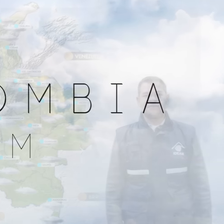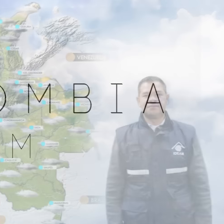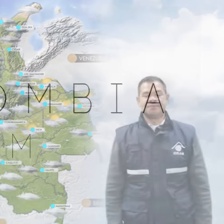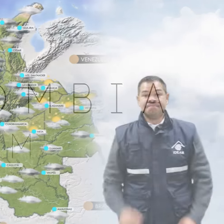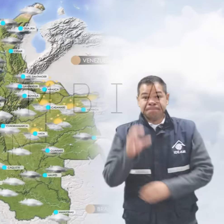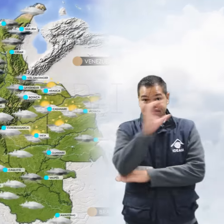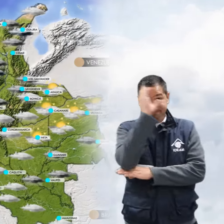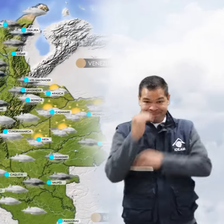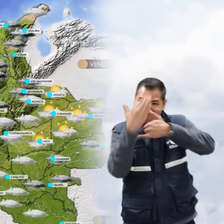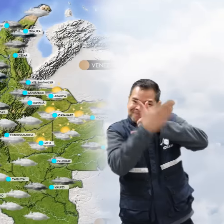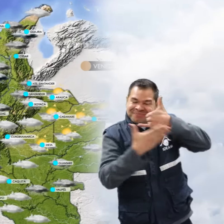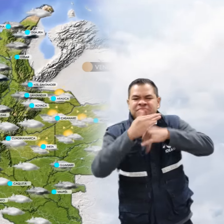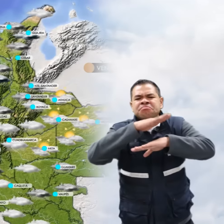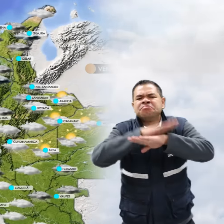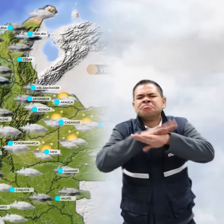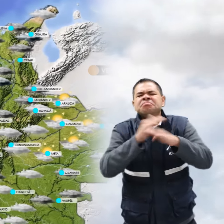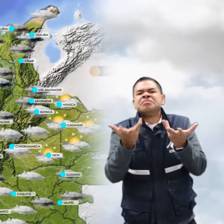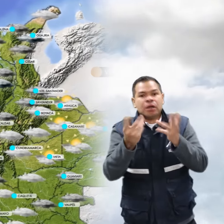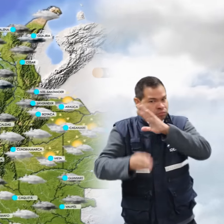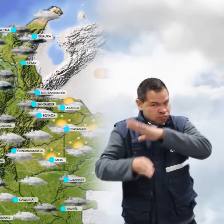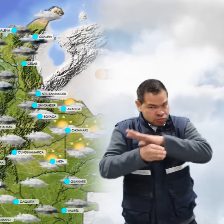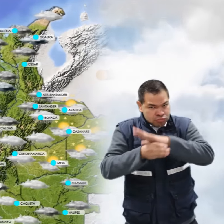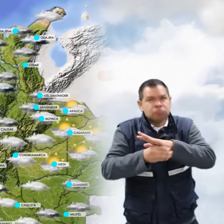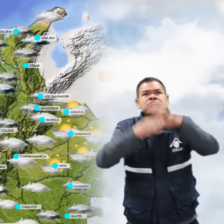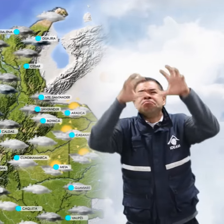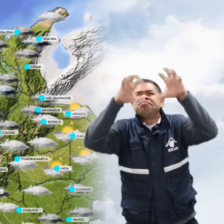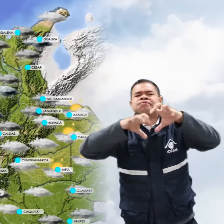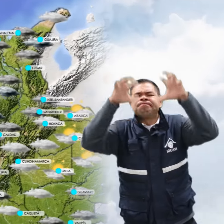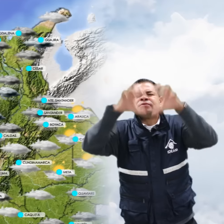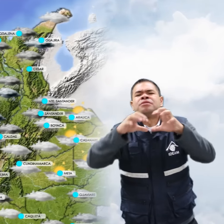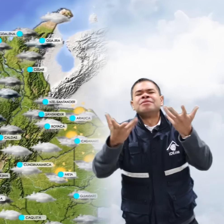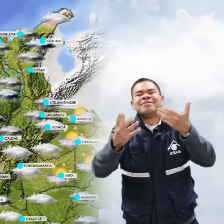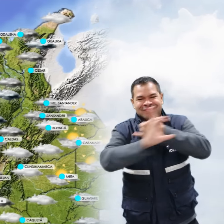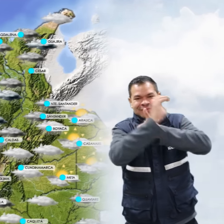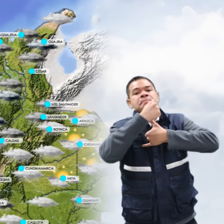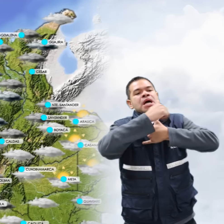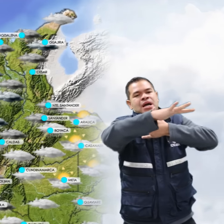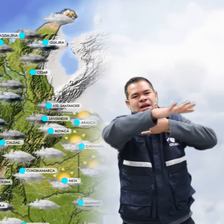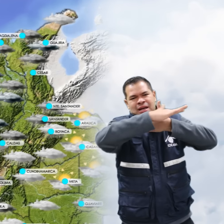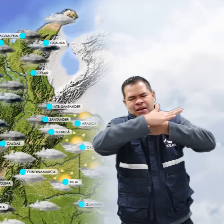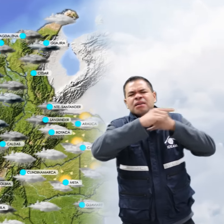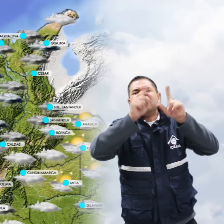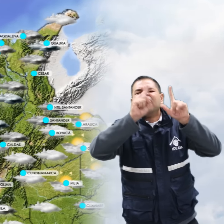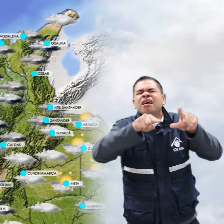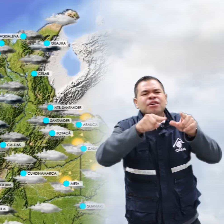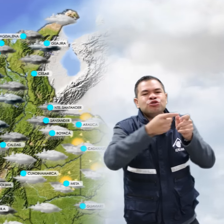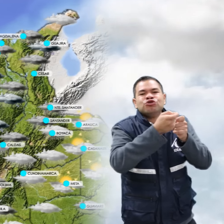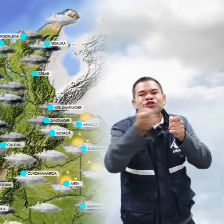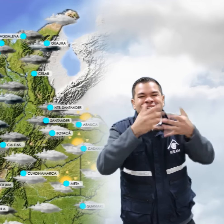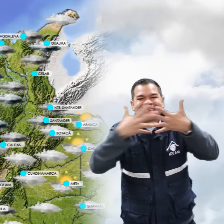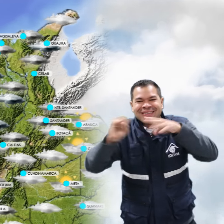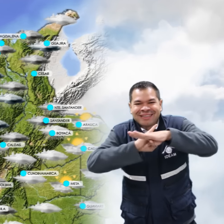En horas de la tarde, se prevé que persistan las lluvias en amplios sectores del Mar Caribe Nacional, incluidas zonas aledañas